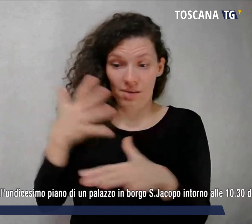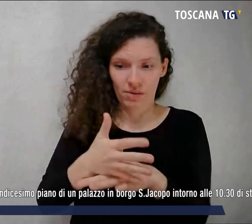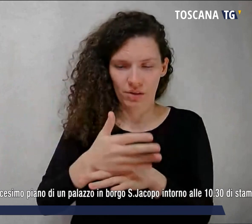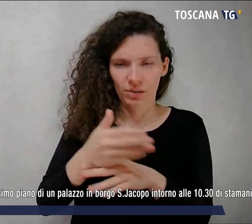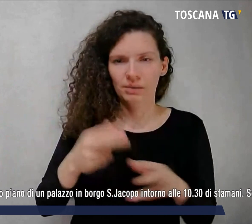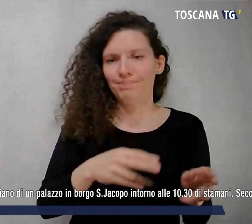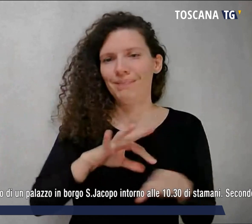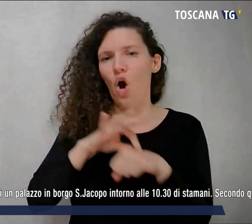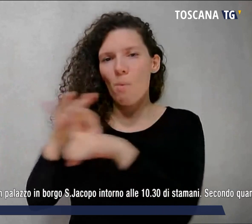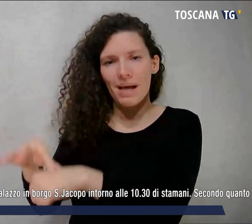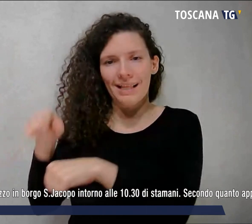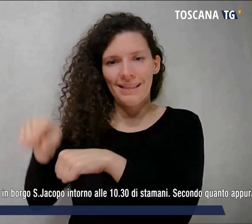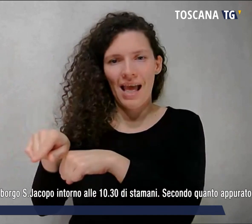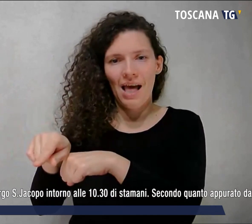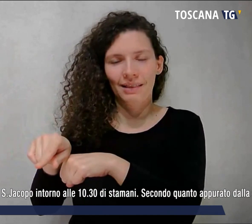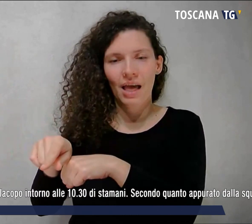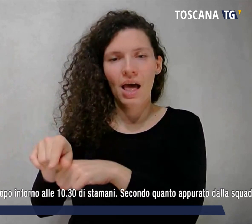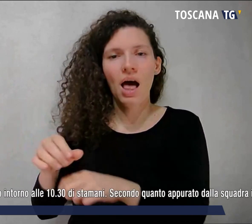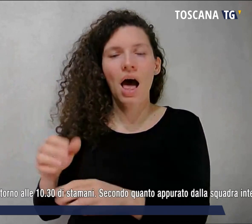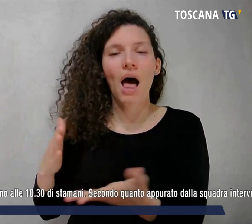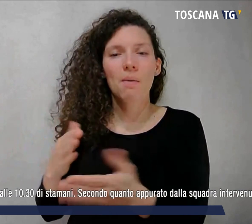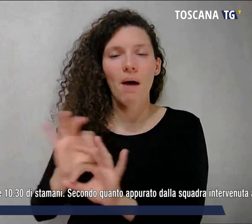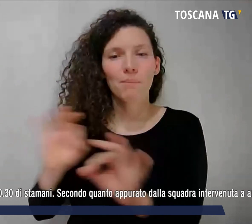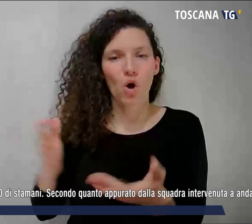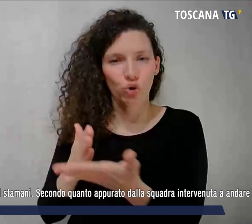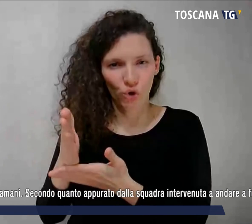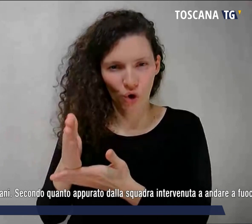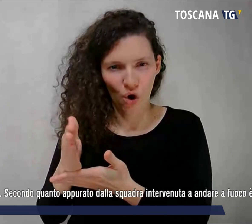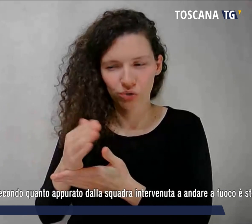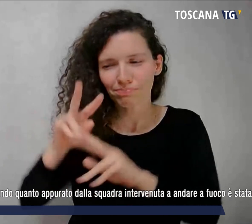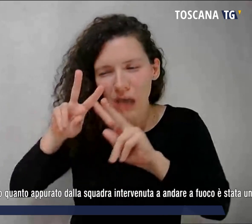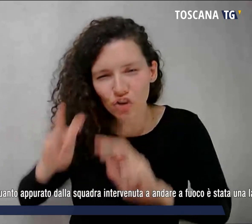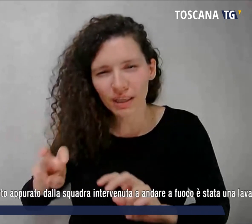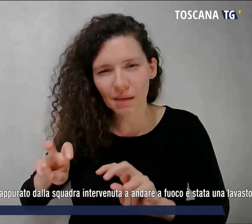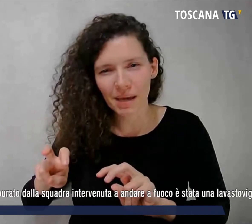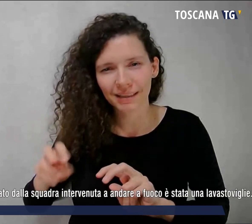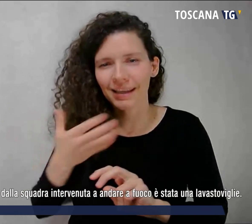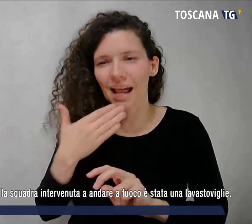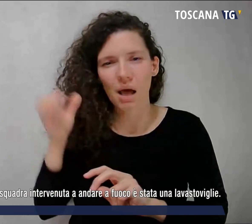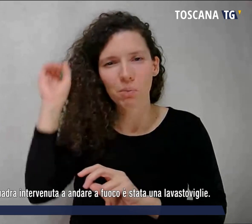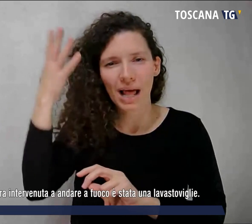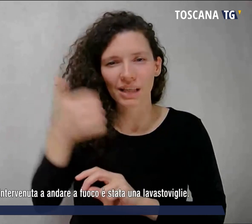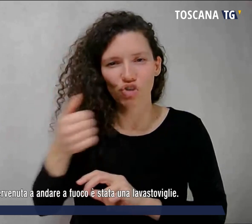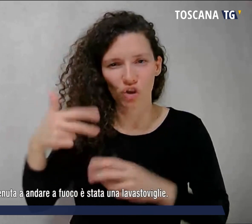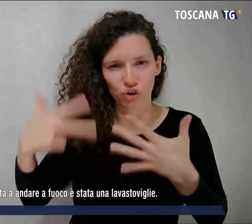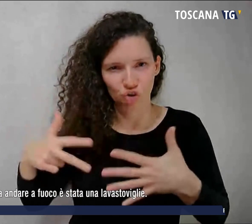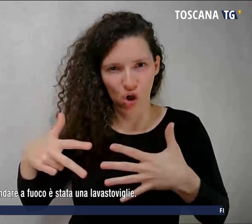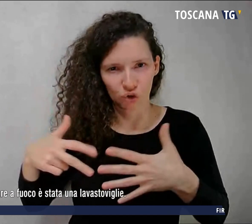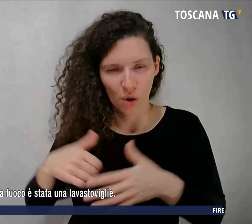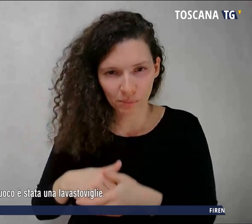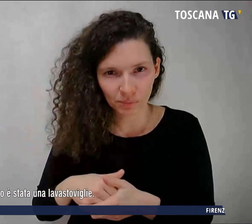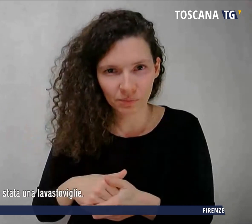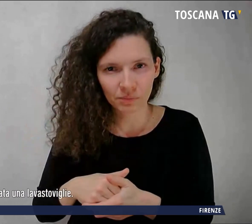da un'ambulanza del 118. L'intervento all'undicesimo piano di un palazzo in Borgo San